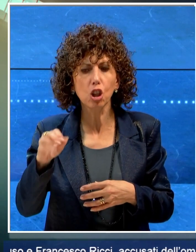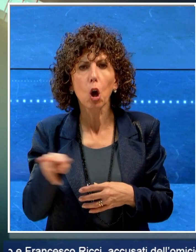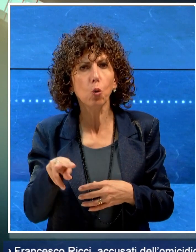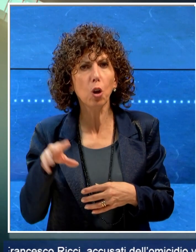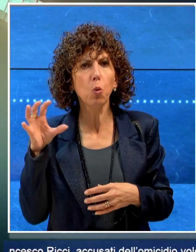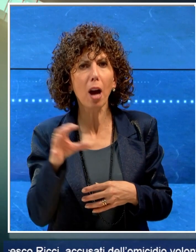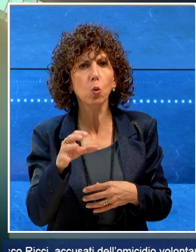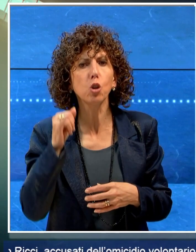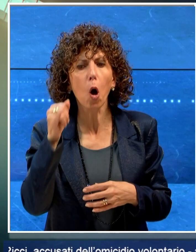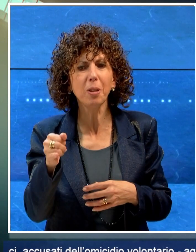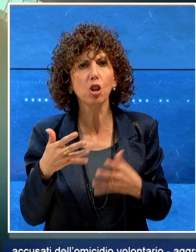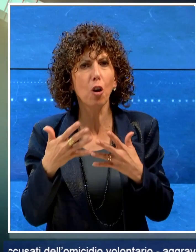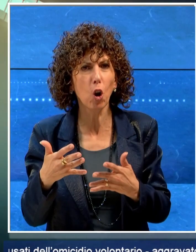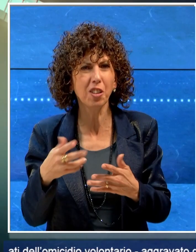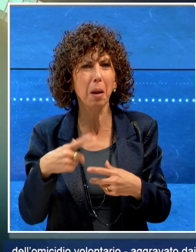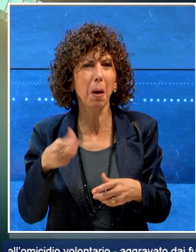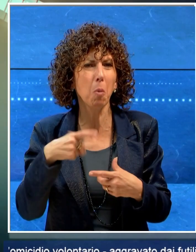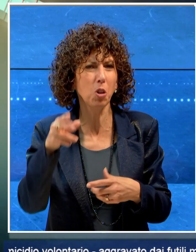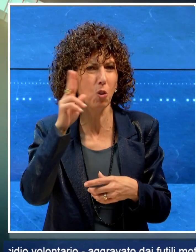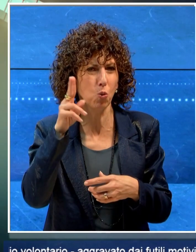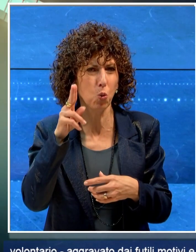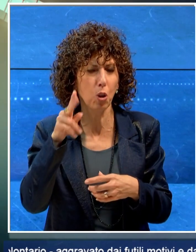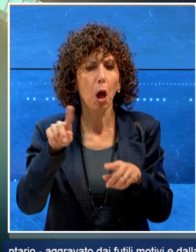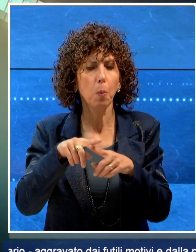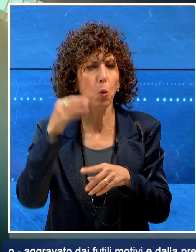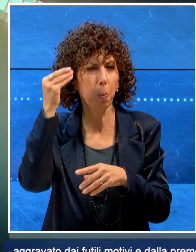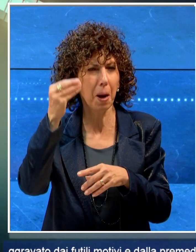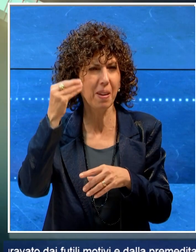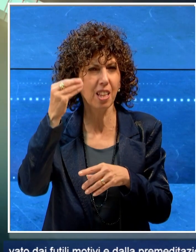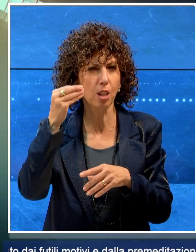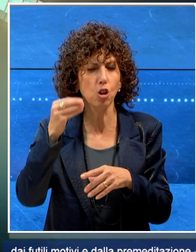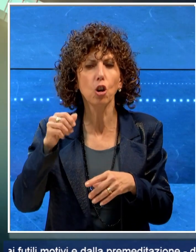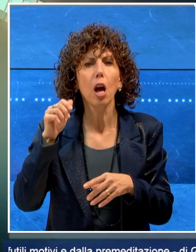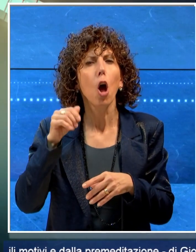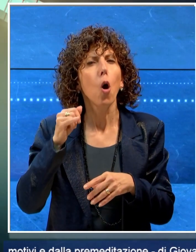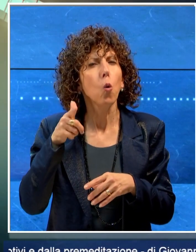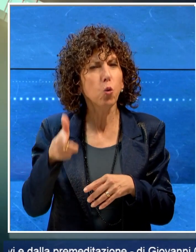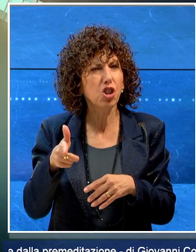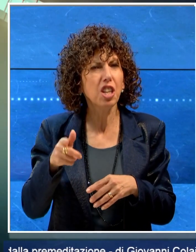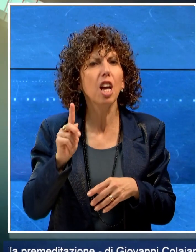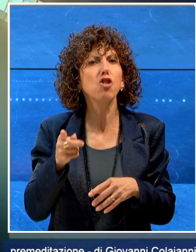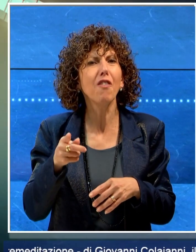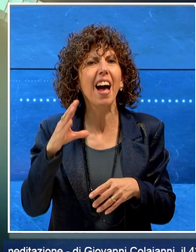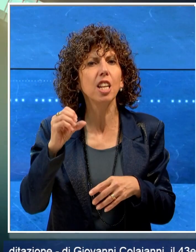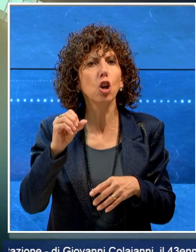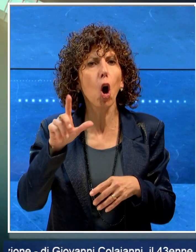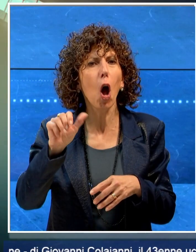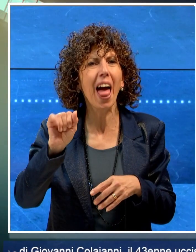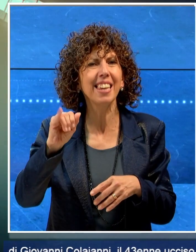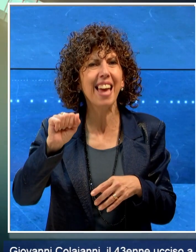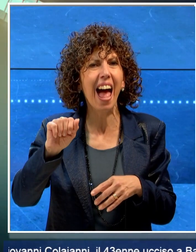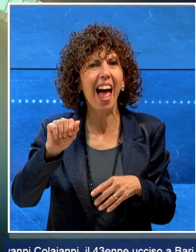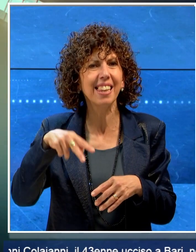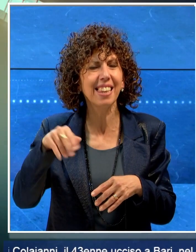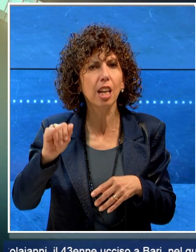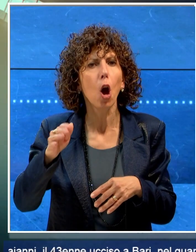aggravato dai futili motivi e dalla premeditazione di Giovanni Colai Anni, il 43enne ucciso a Bari